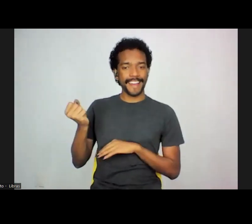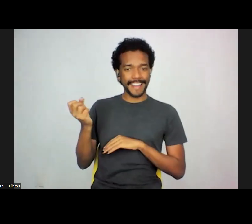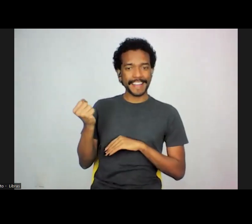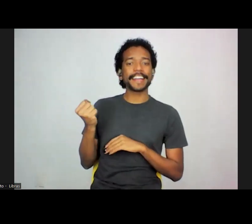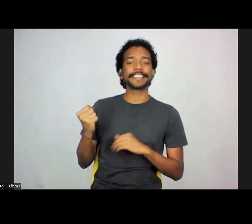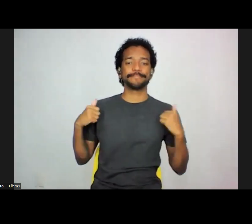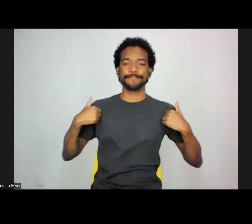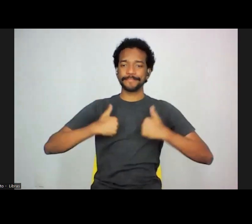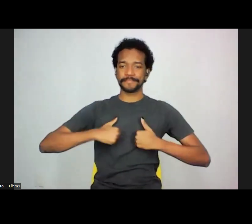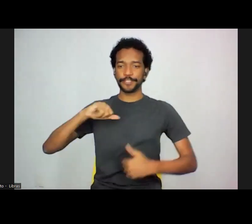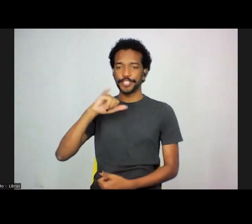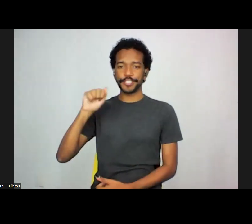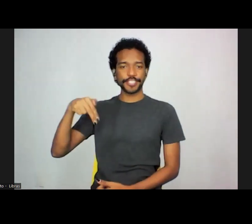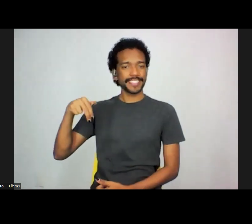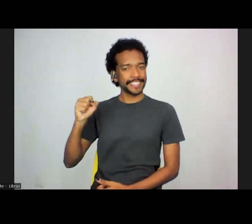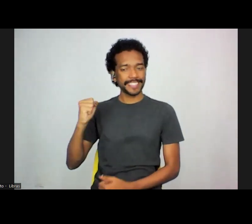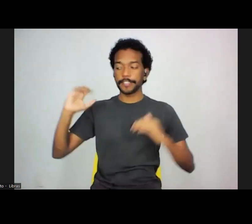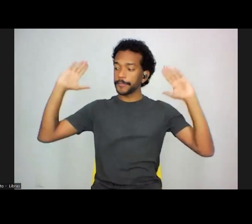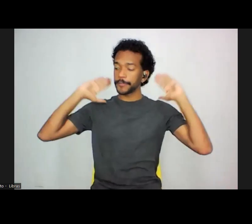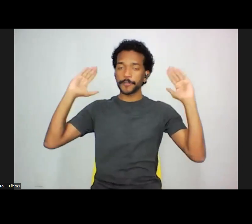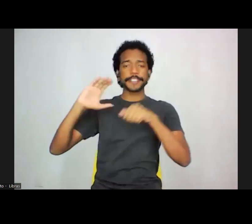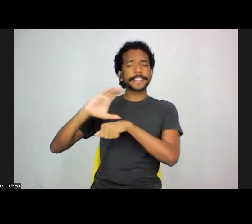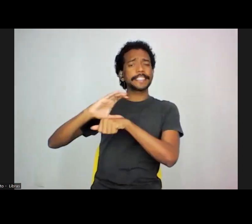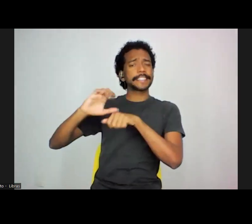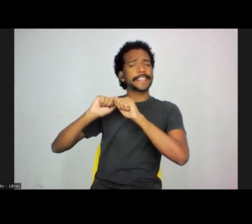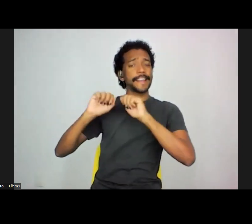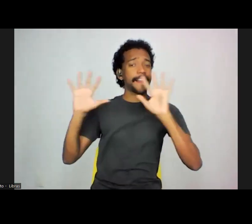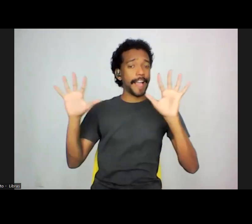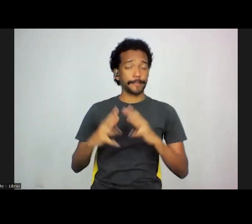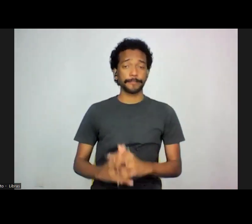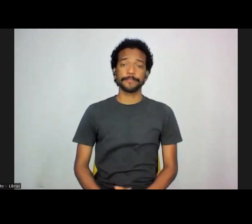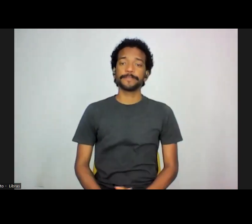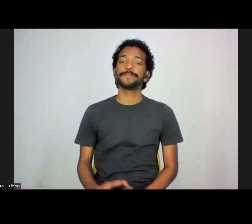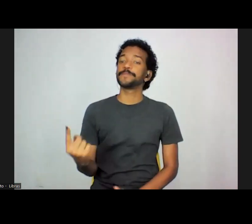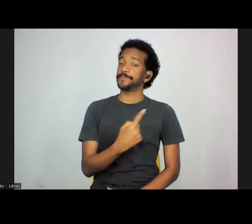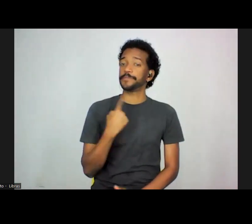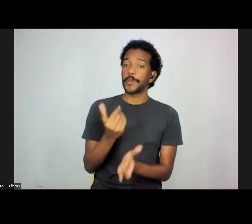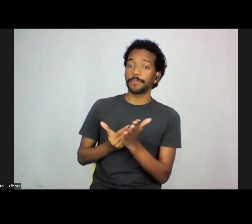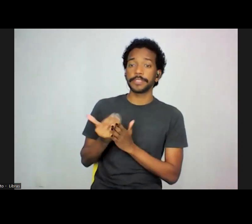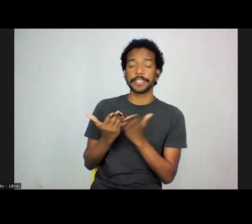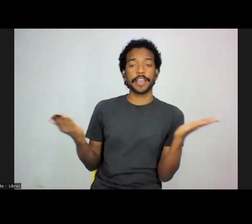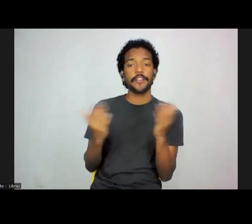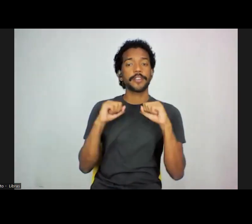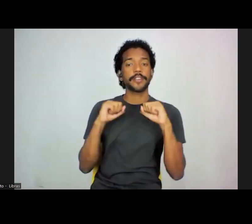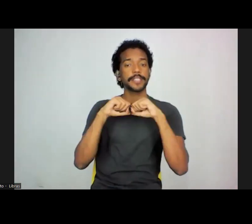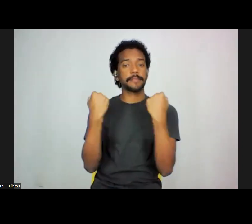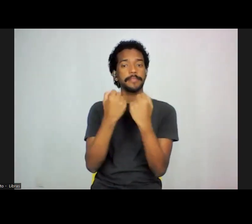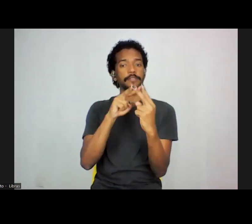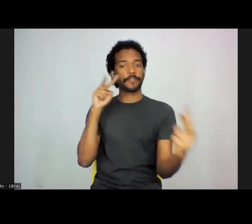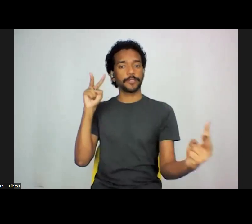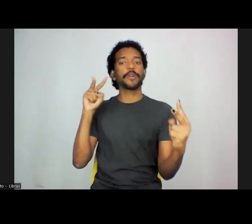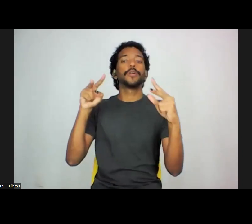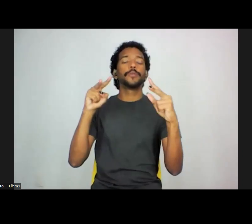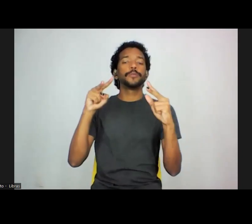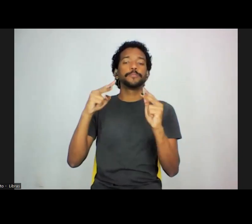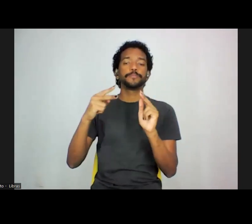E ao fundo tem uma parede cinza clara. Então, nós estamos começando agora o seminário virtual do programa Sonhar o Mundo. Essa é